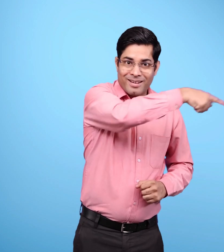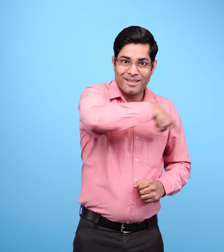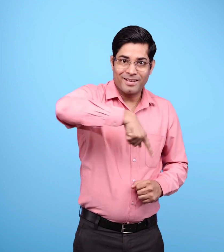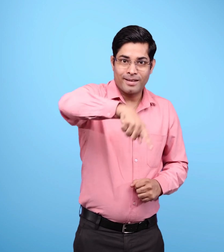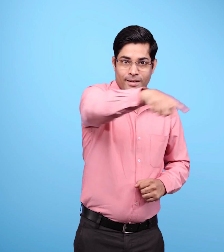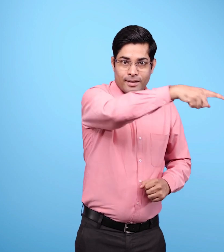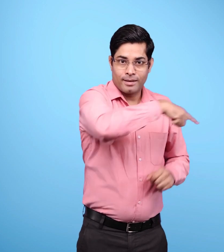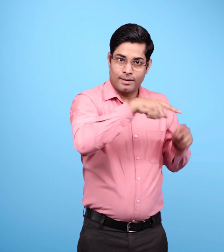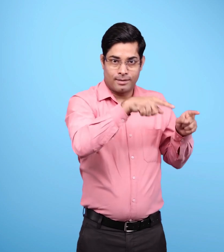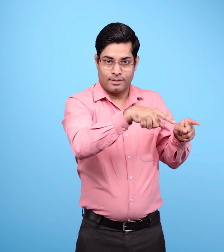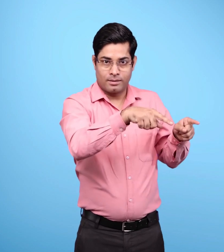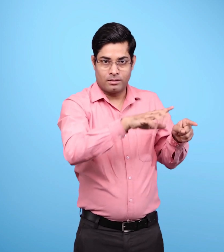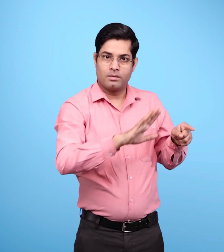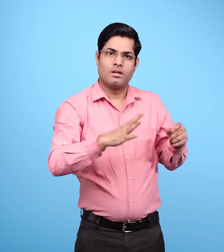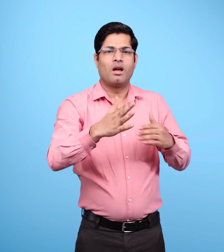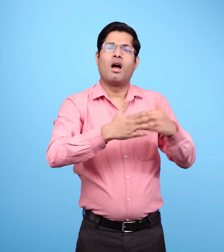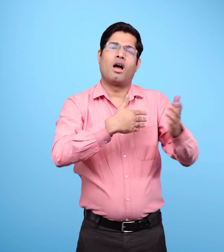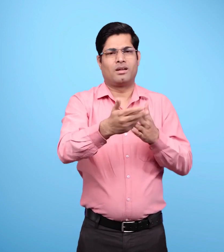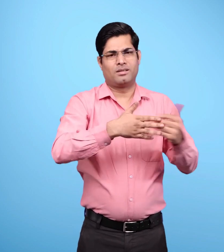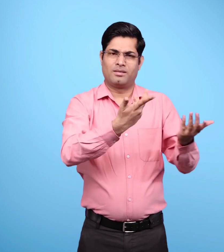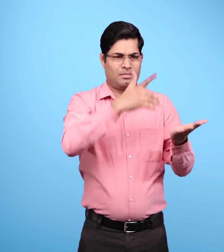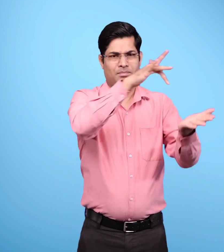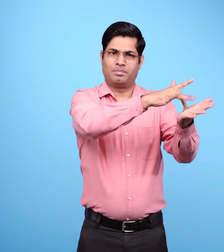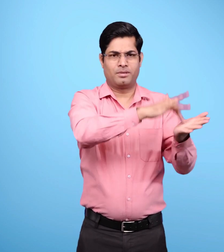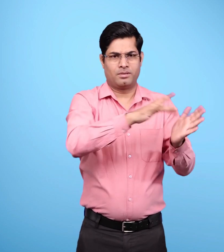देरघवरित्त वाली रेखा पर कहीं भी खड़े हो जाएं.